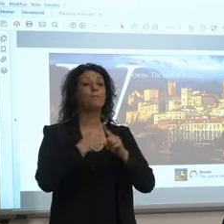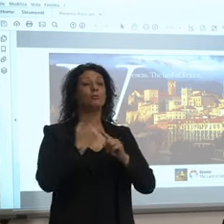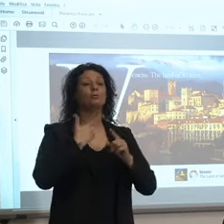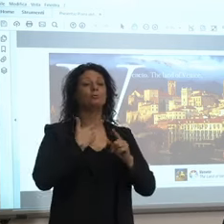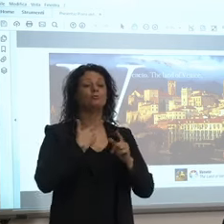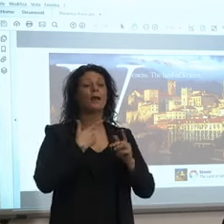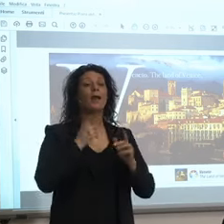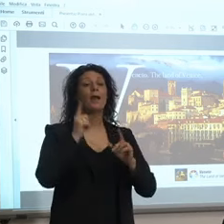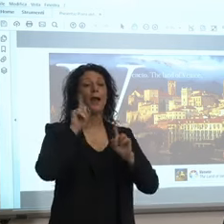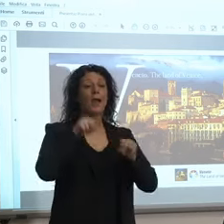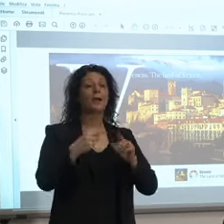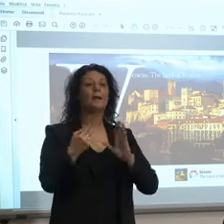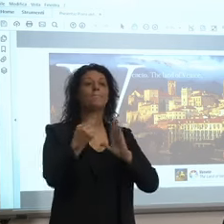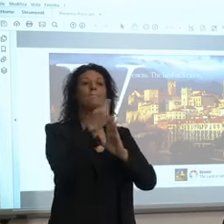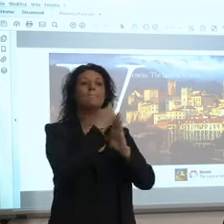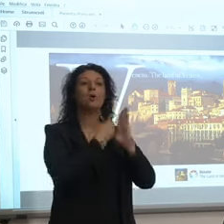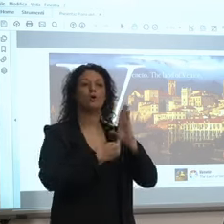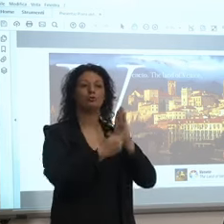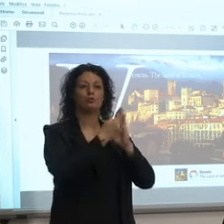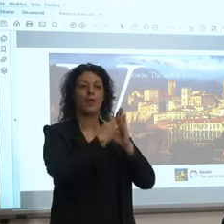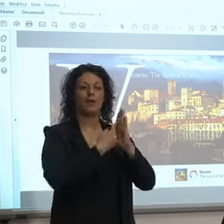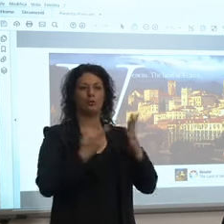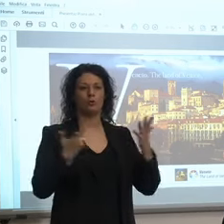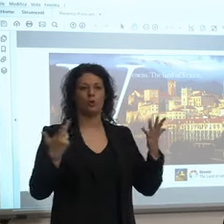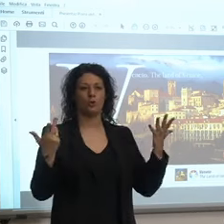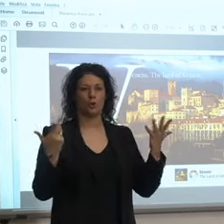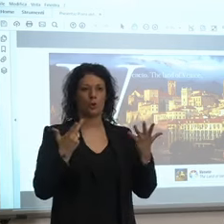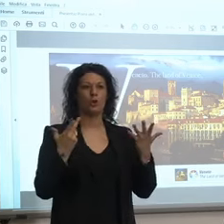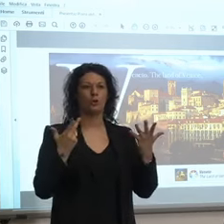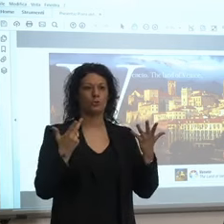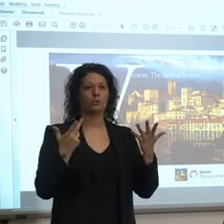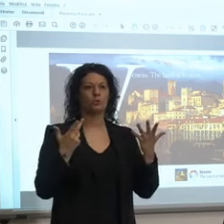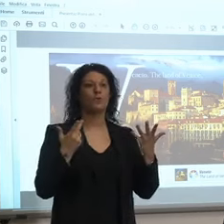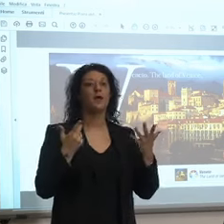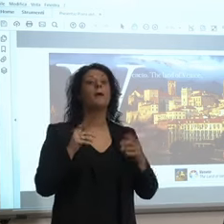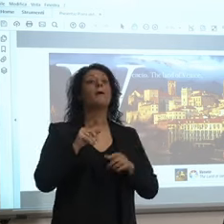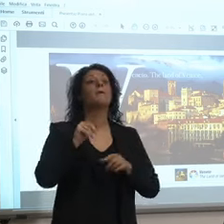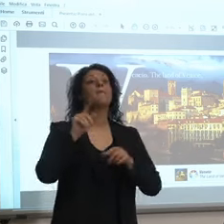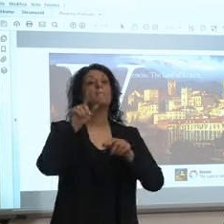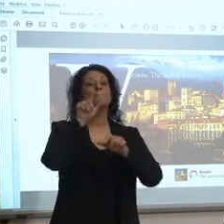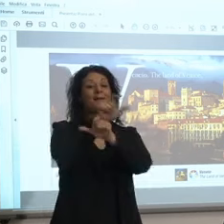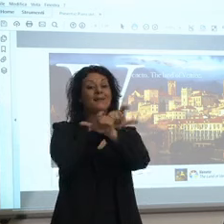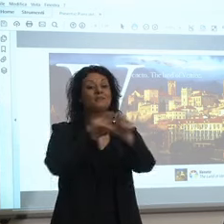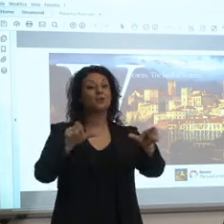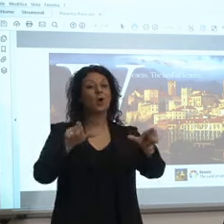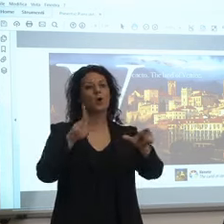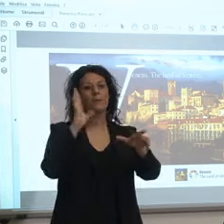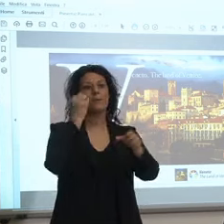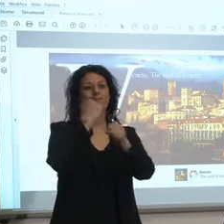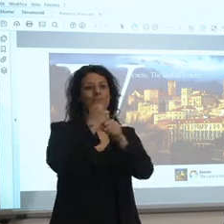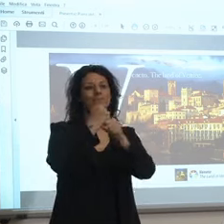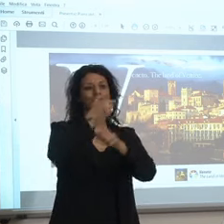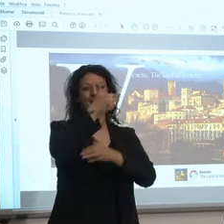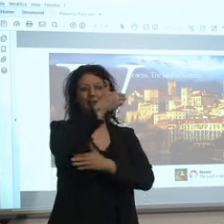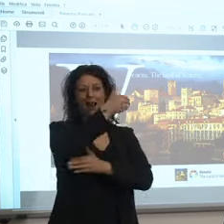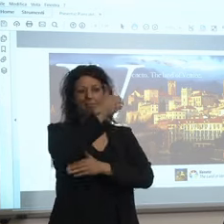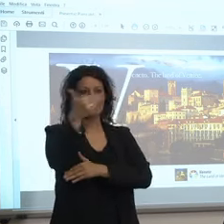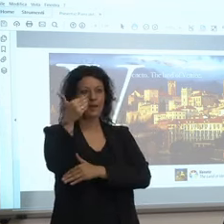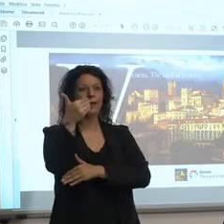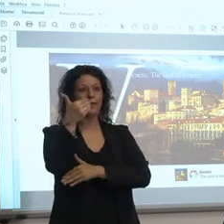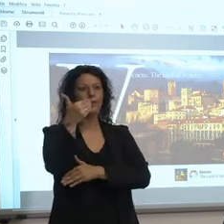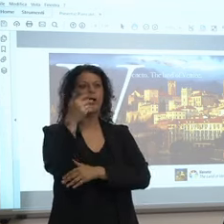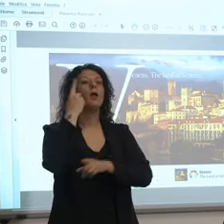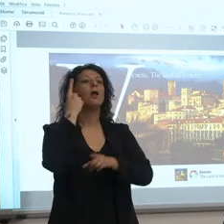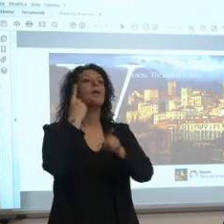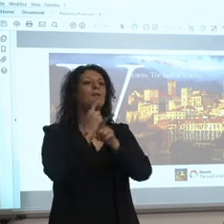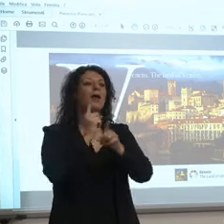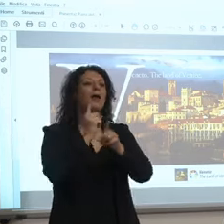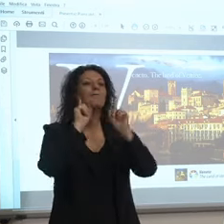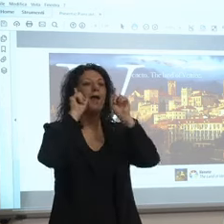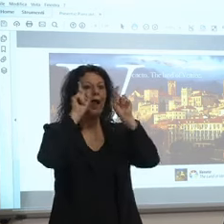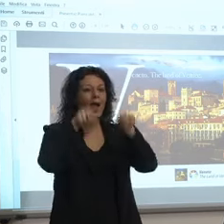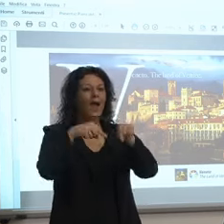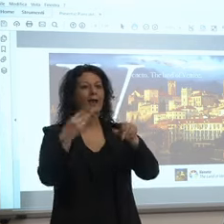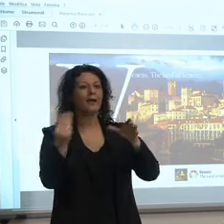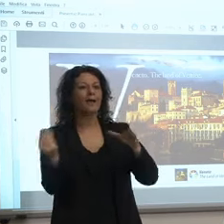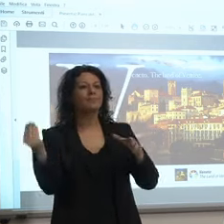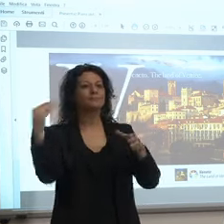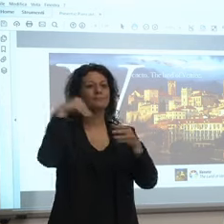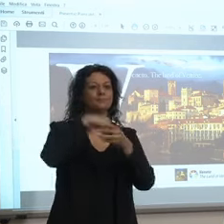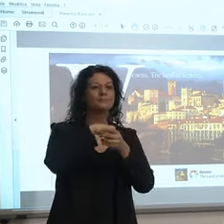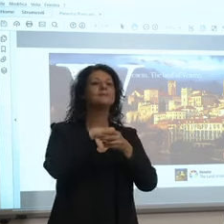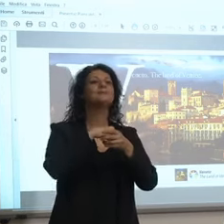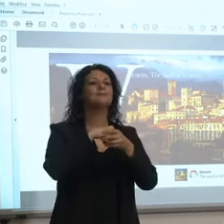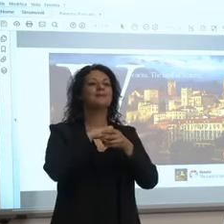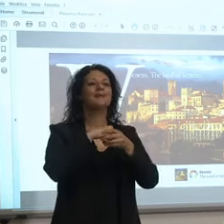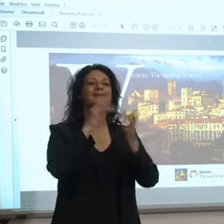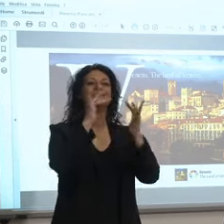il mondo del ricettivo sia alberghiero che extra alberghiero metta anche le camere cioè la commercializzazione delle camere quindi basta booking